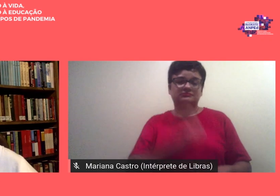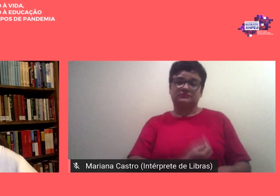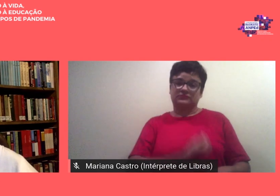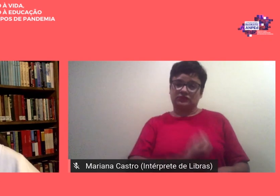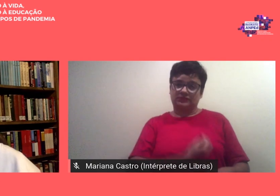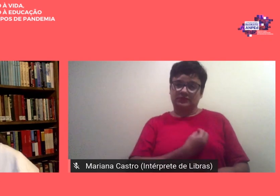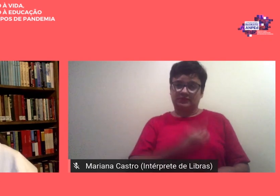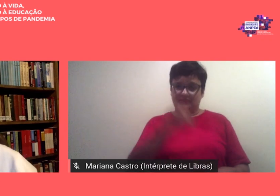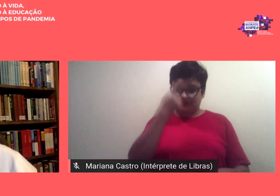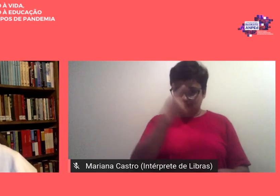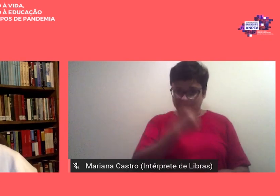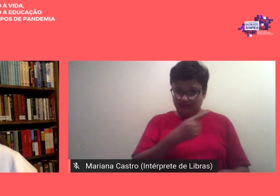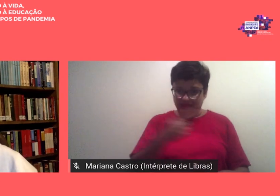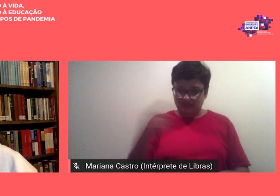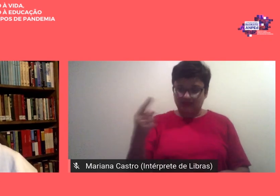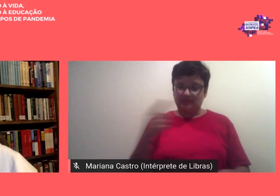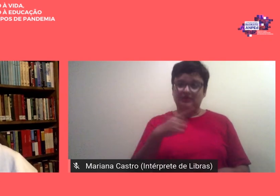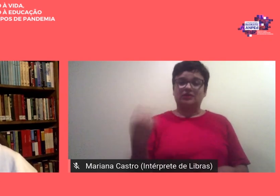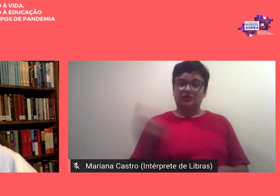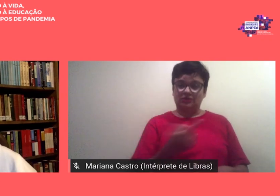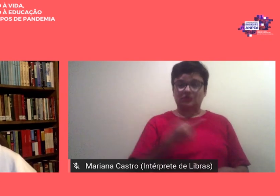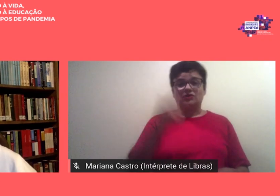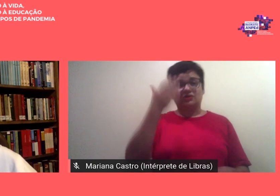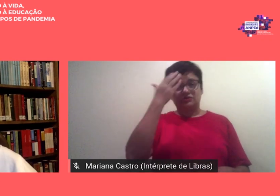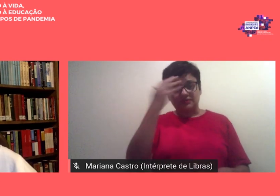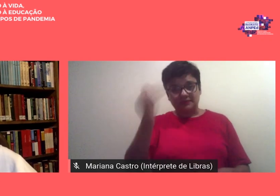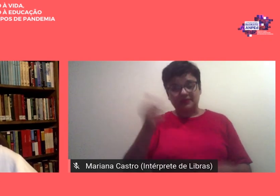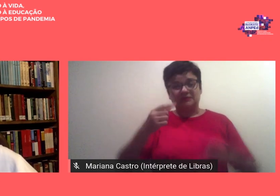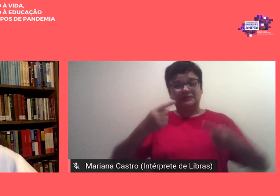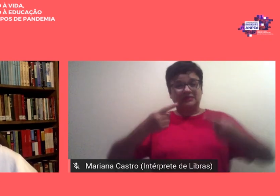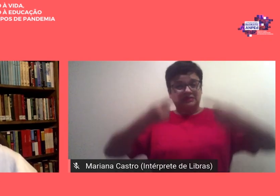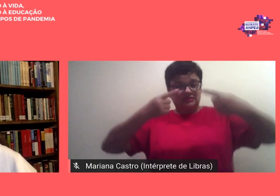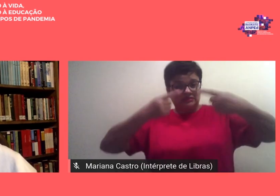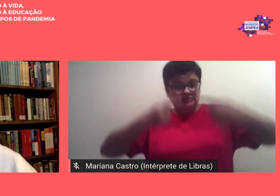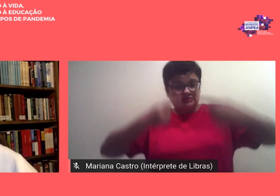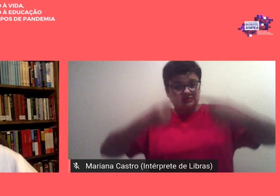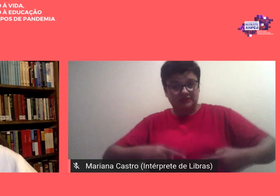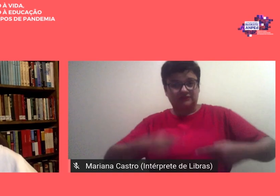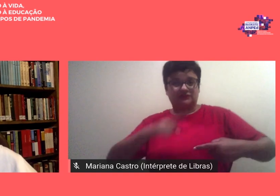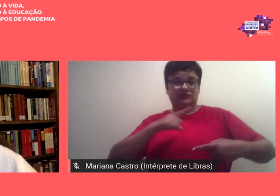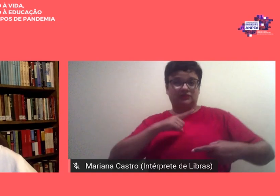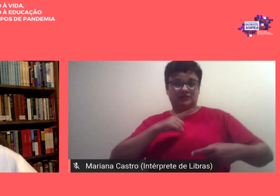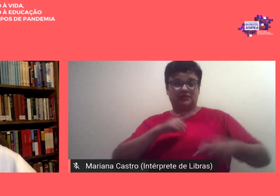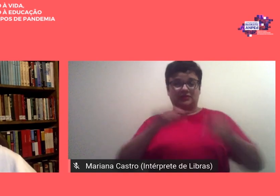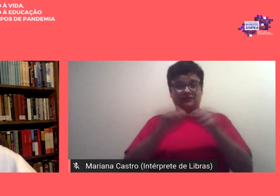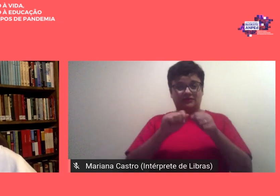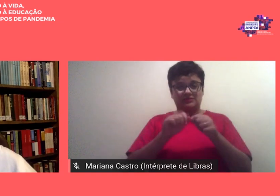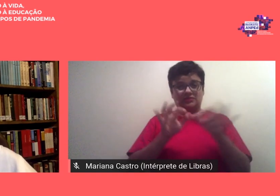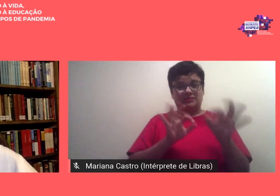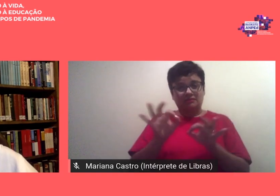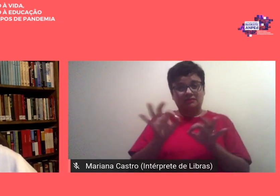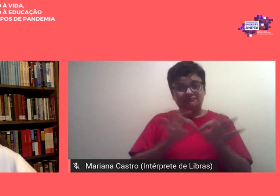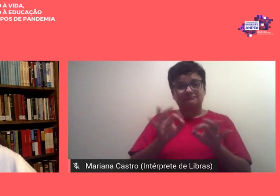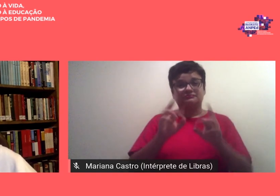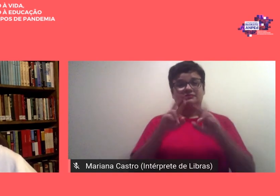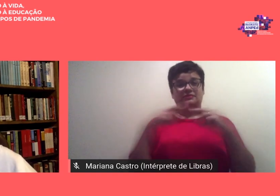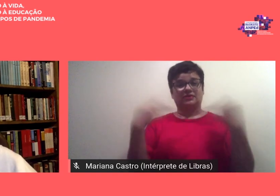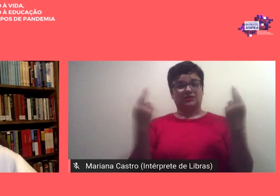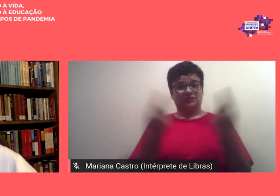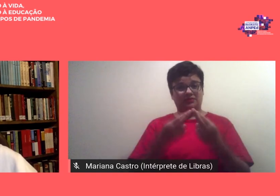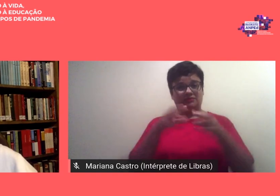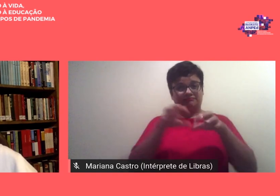essa semana a gente sabe de todos os desafios que envolve fazer uma reunião desse modo e nós